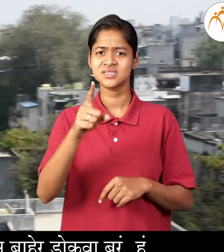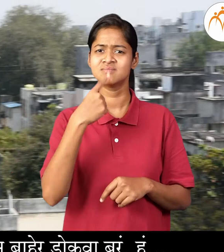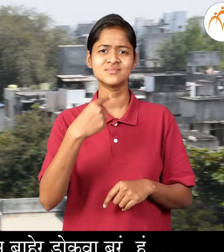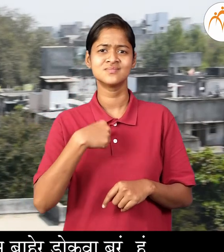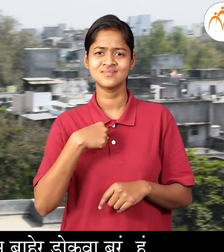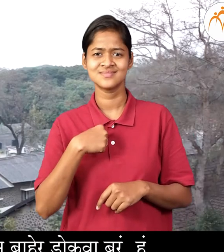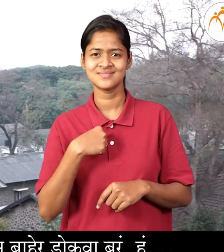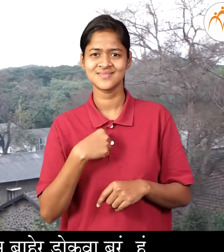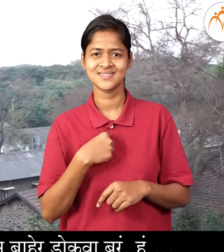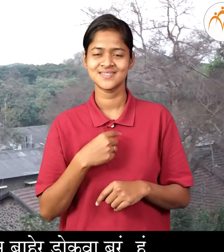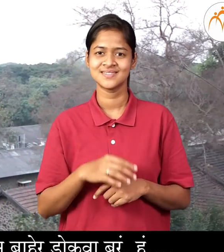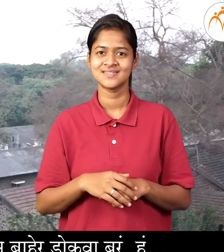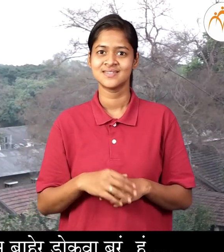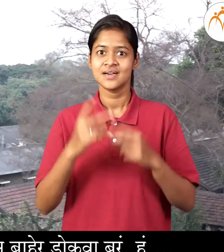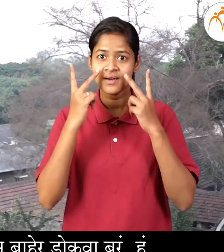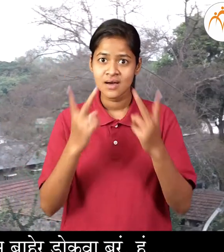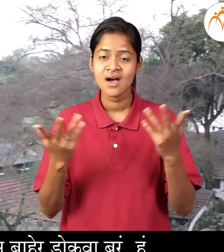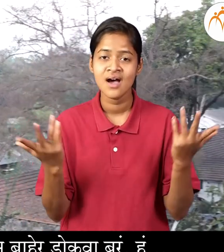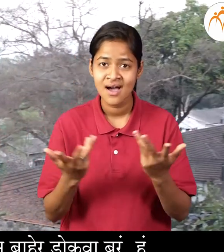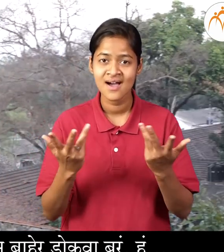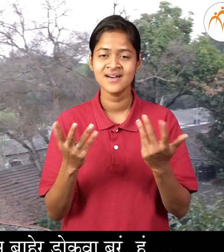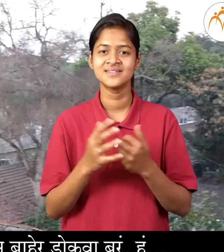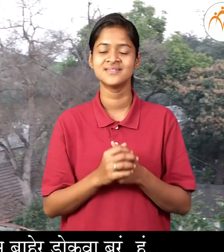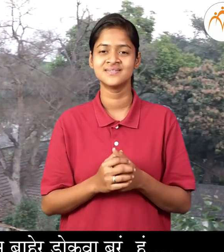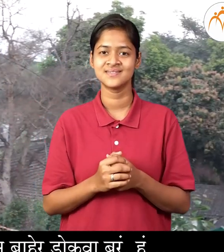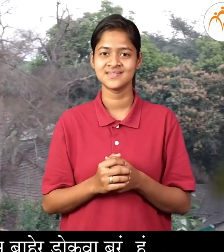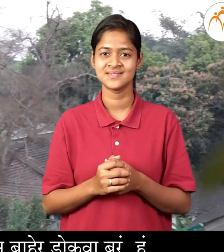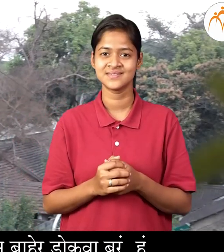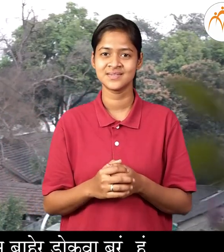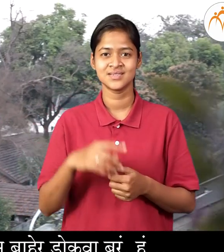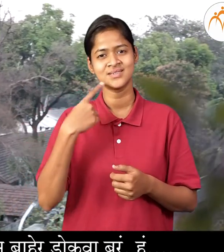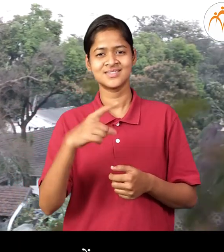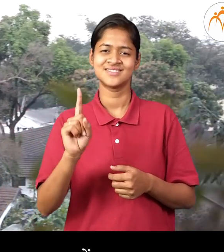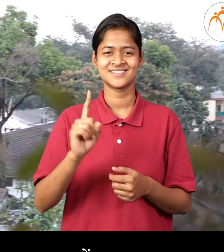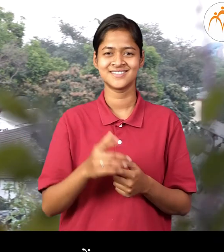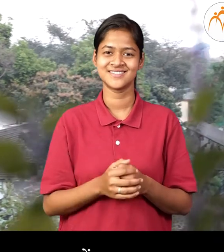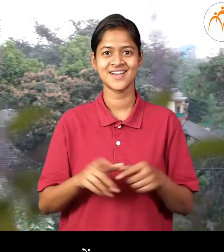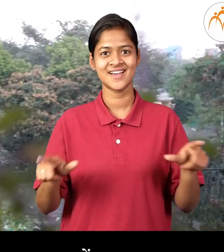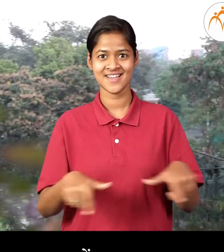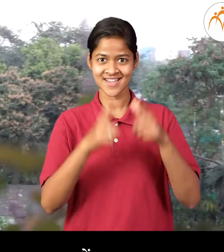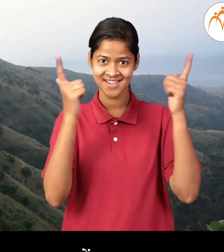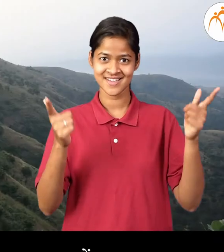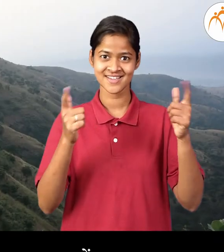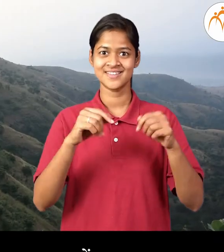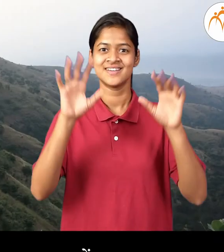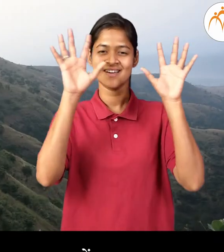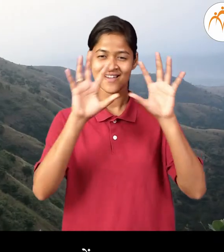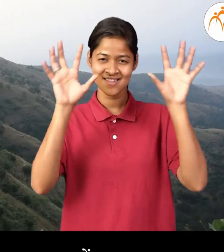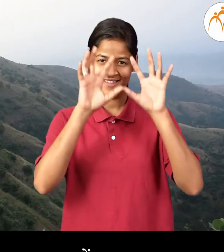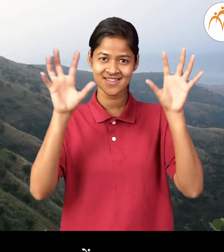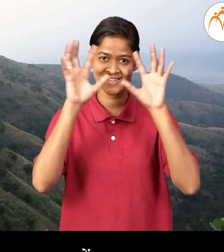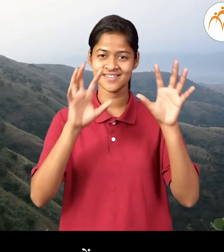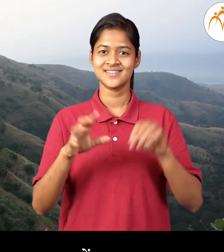आता माला सांगा, काई काई दिशते बाहर तुमाला, आबरोब्बर, ज्धाड,